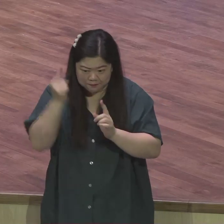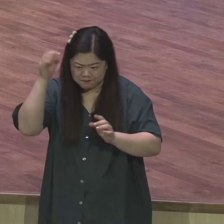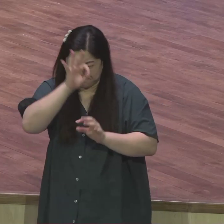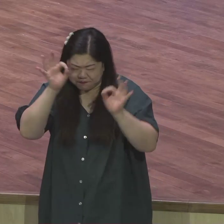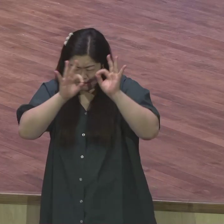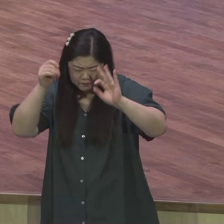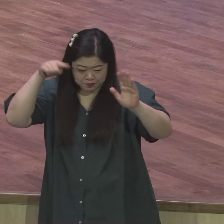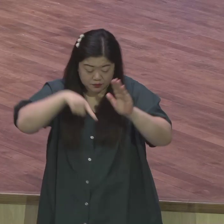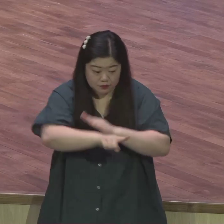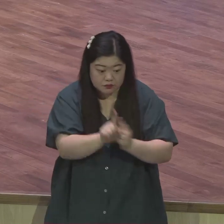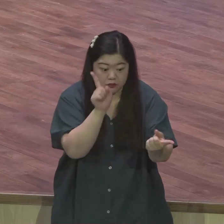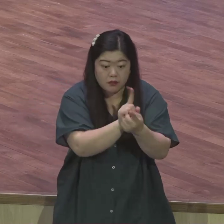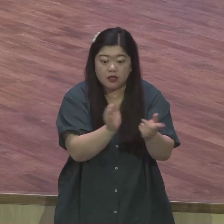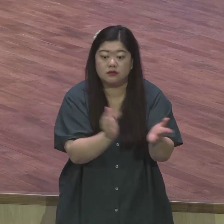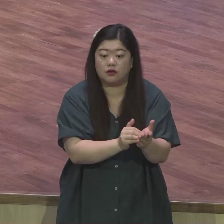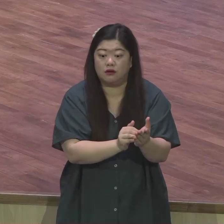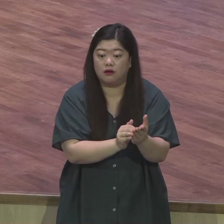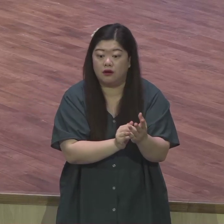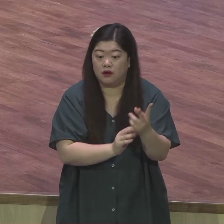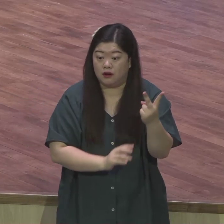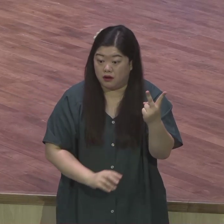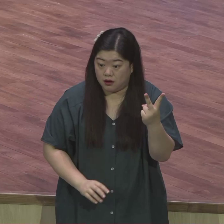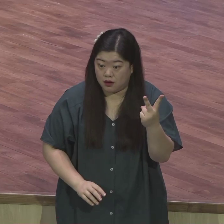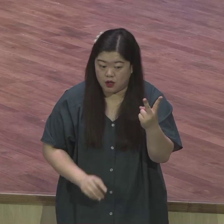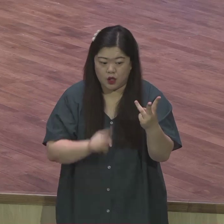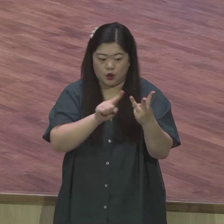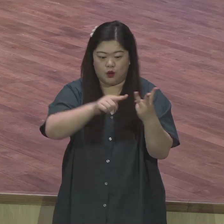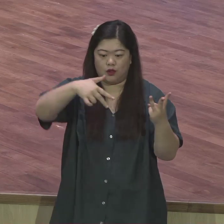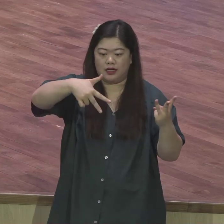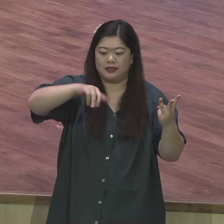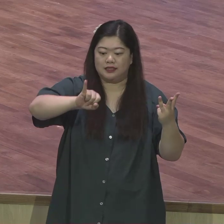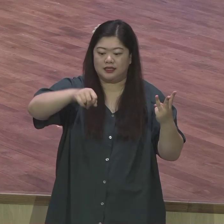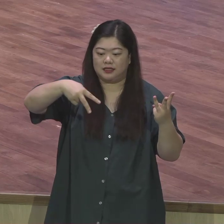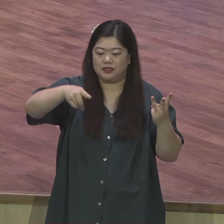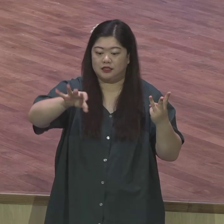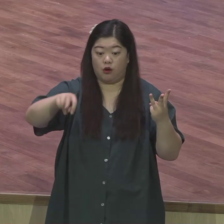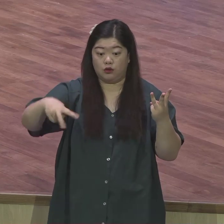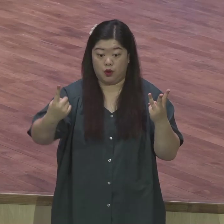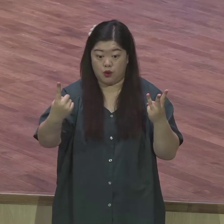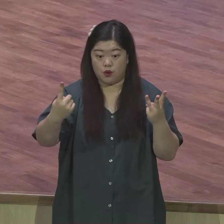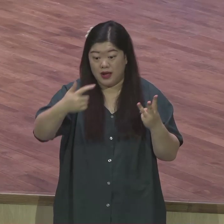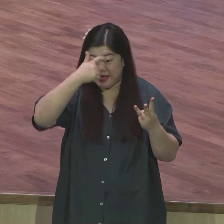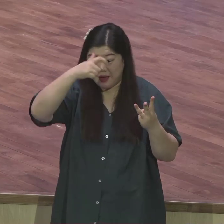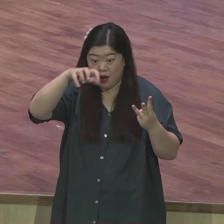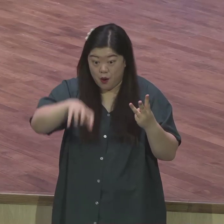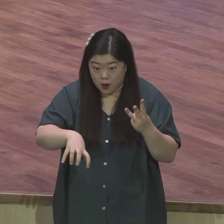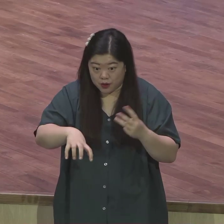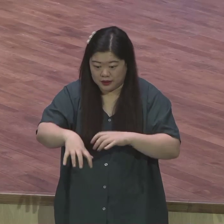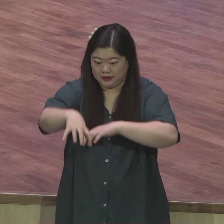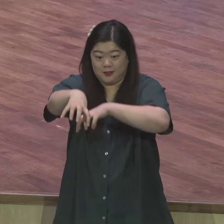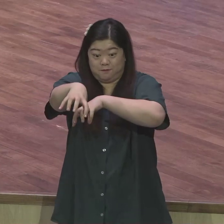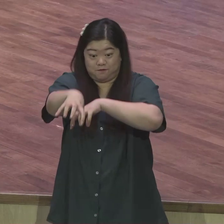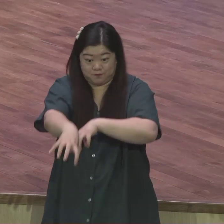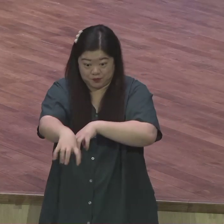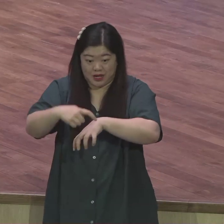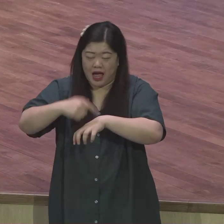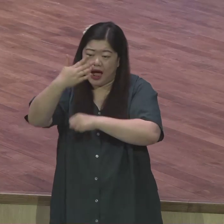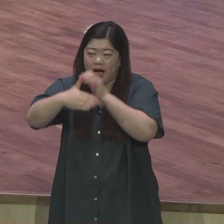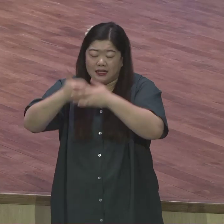백성들만 지성소에 계시면서 제사 드릴 때마다 늘 지성소에서 하나님 영이 임재하셨다 하나님